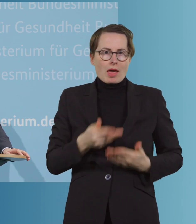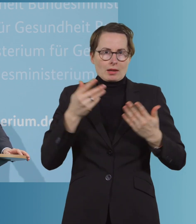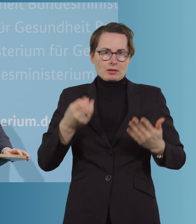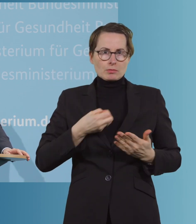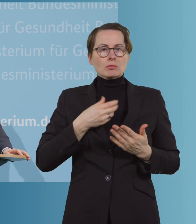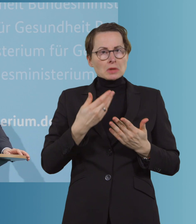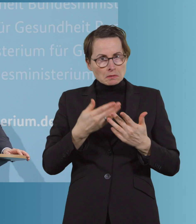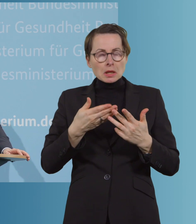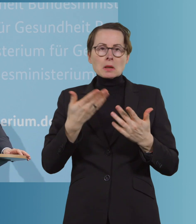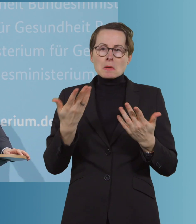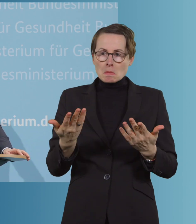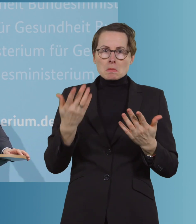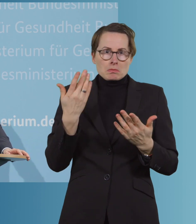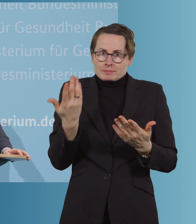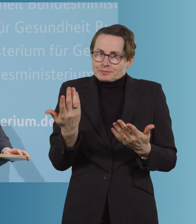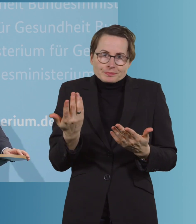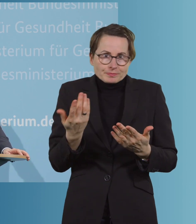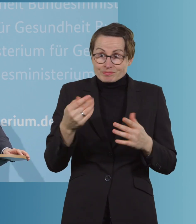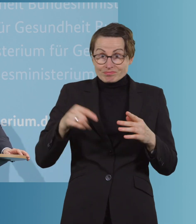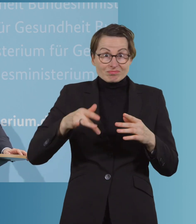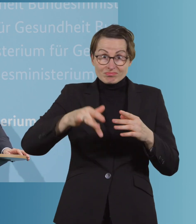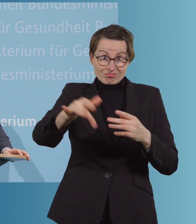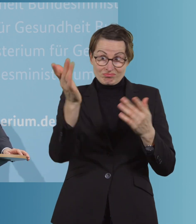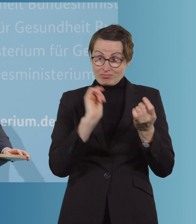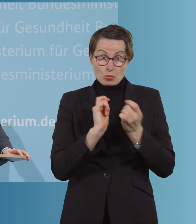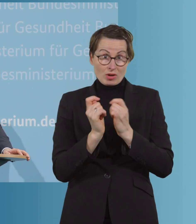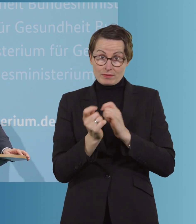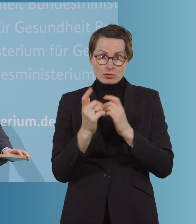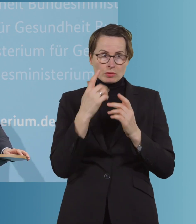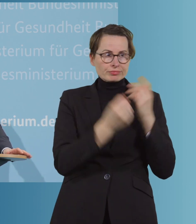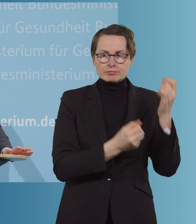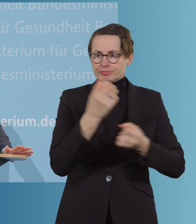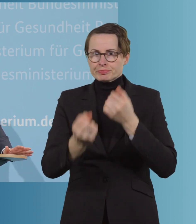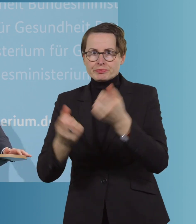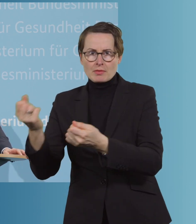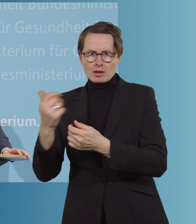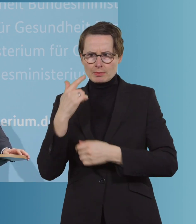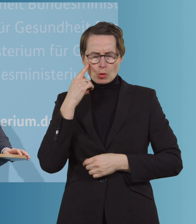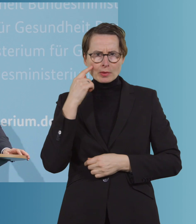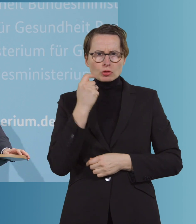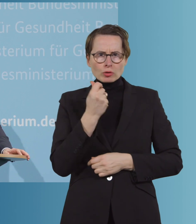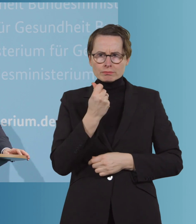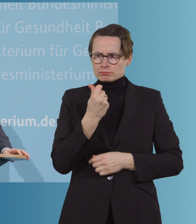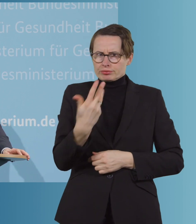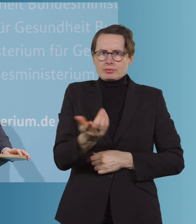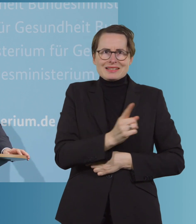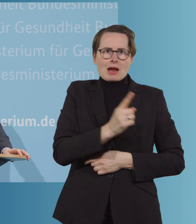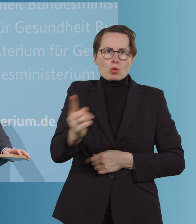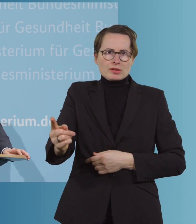das, was jetzt natürlich bei jeder Mutation im Übrigen, die wir erkennen, es gibt ja viele tausende Mutationen wahrscheinlich mittlerweile, also bei denen, die wir als